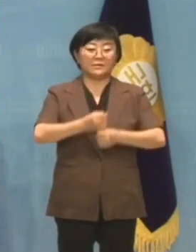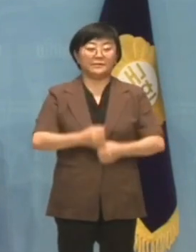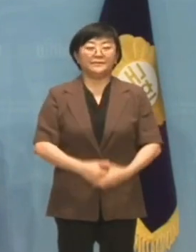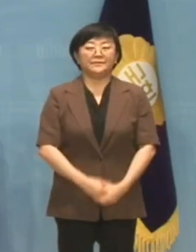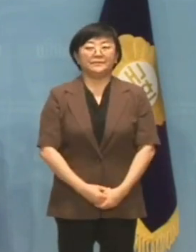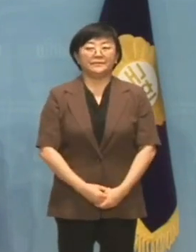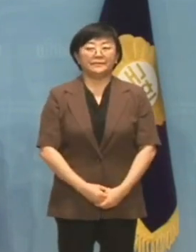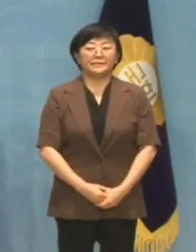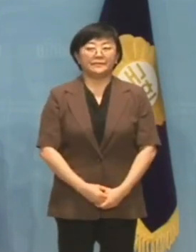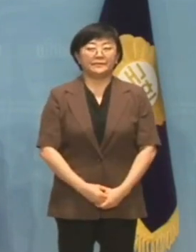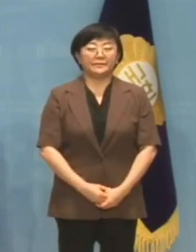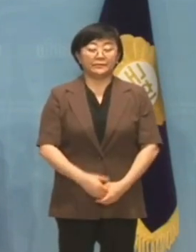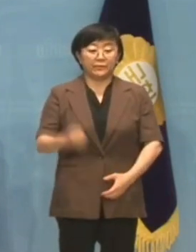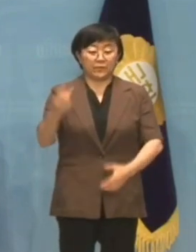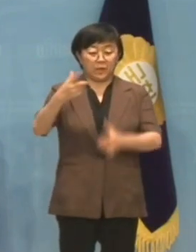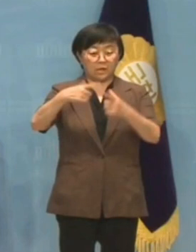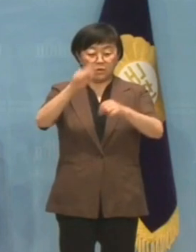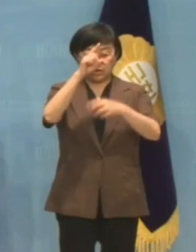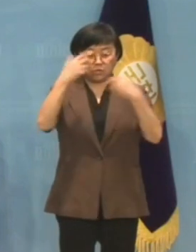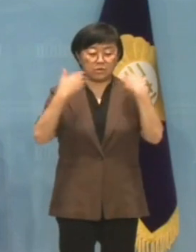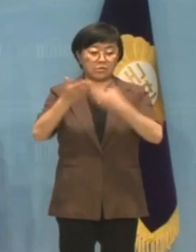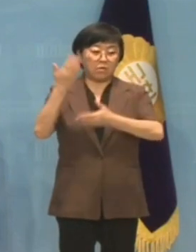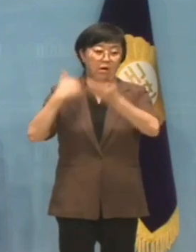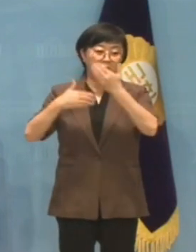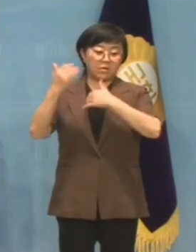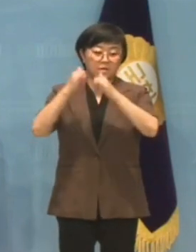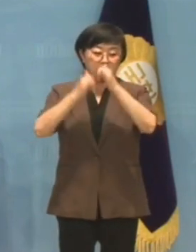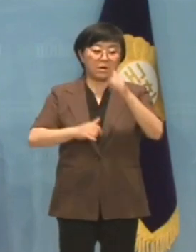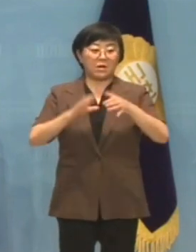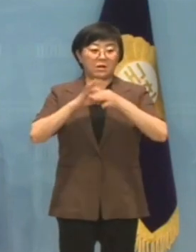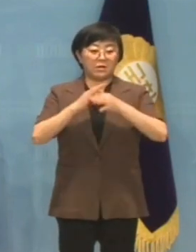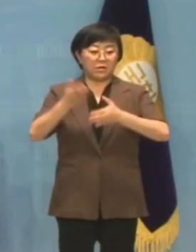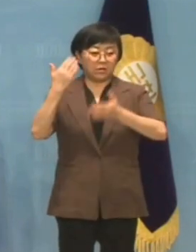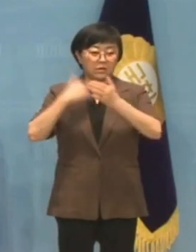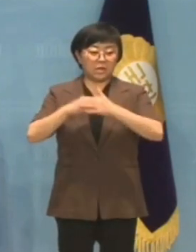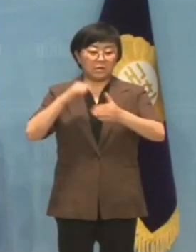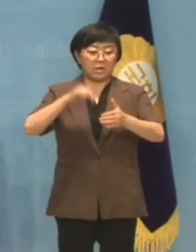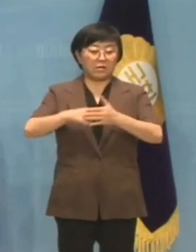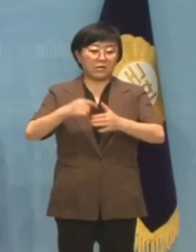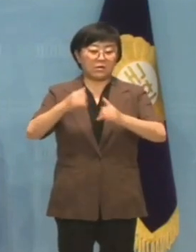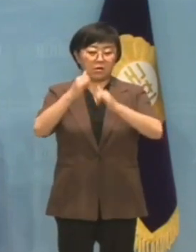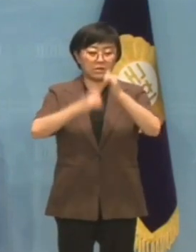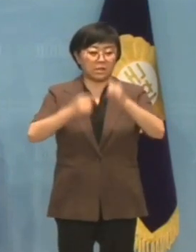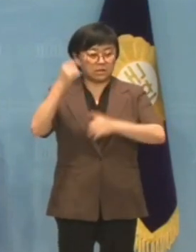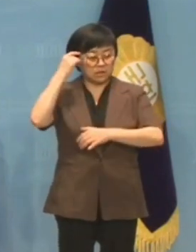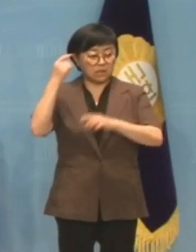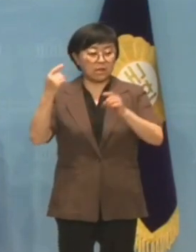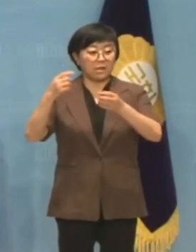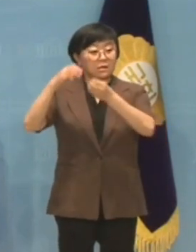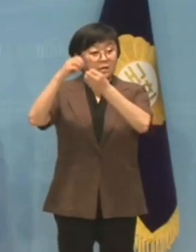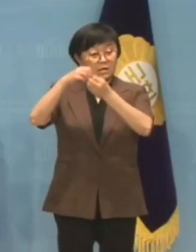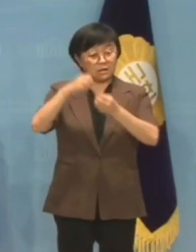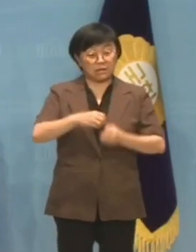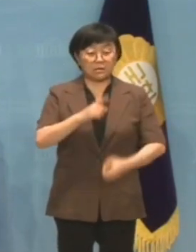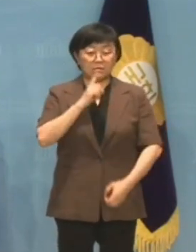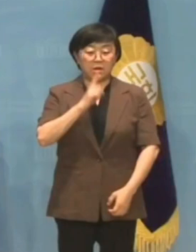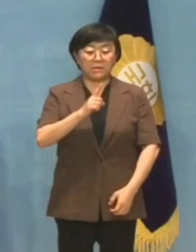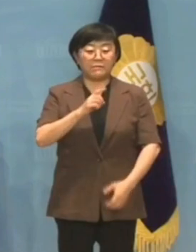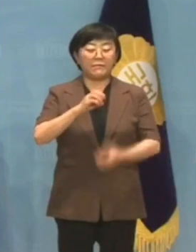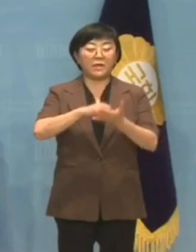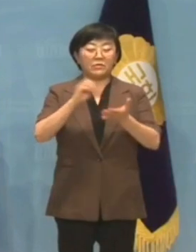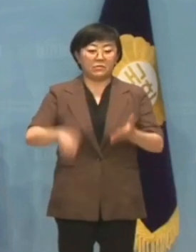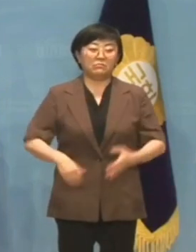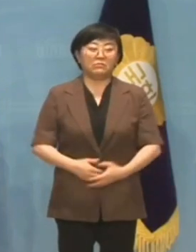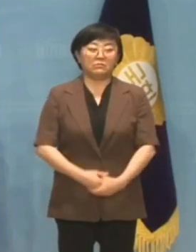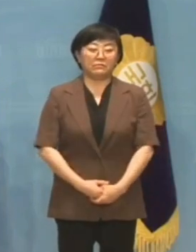있습니다. 게다가 일본 정부는 과거사와 관련해 역대 내각의 역사인식을 계승한다는 표현도 빼버렸습니다.